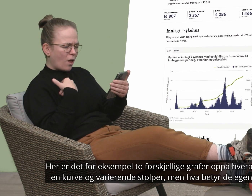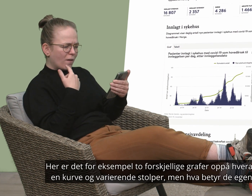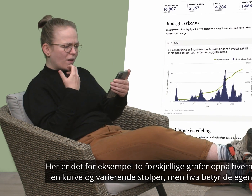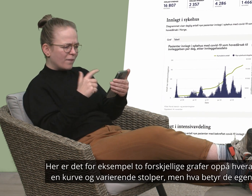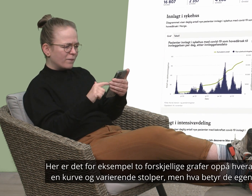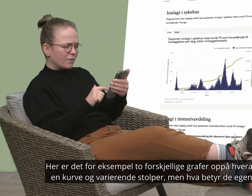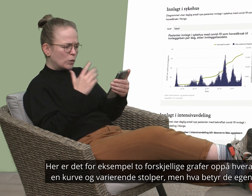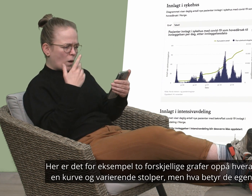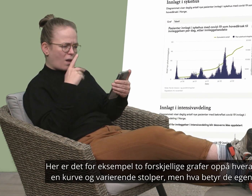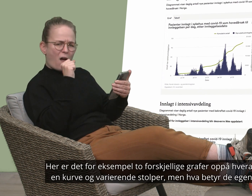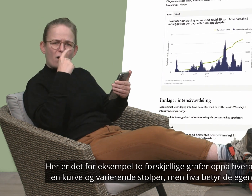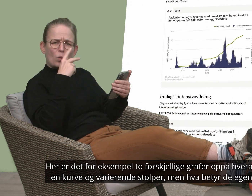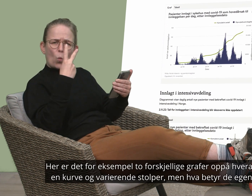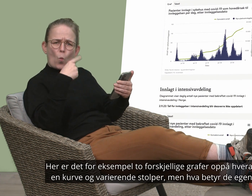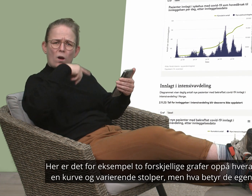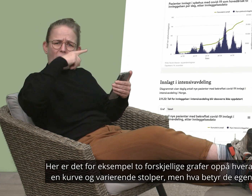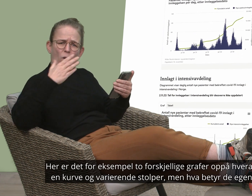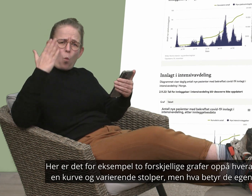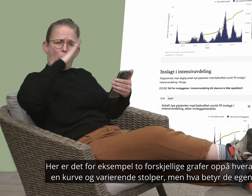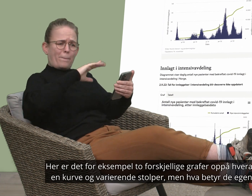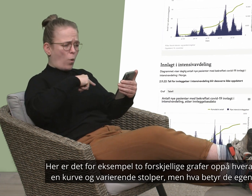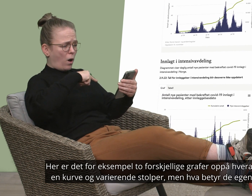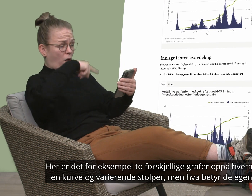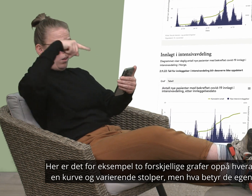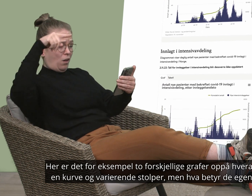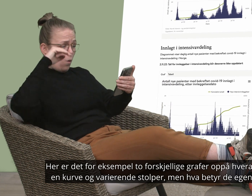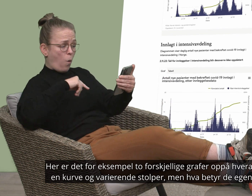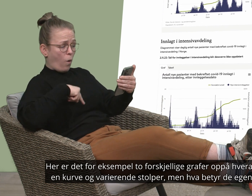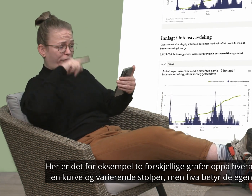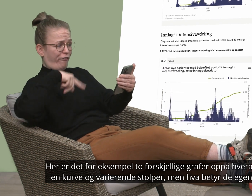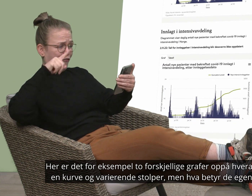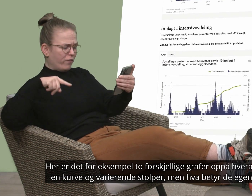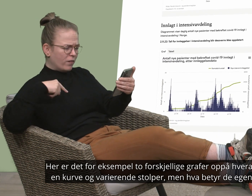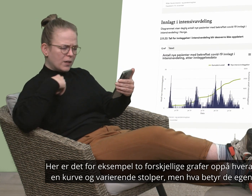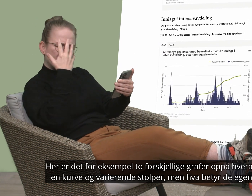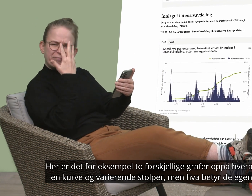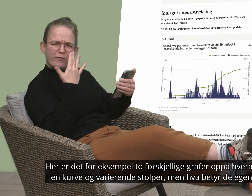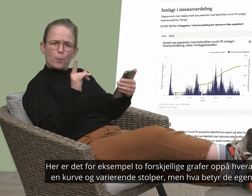Her er det for eksempel to forskjellige grafer oppover hverandre. En kurve og varierende stolpe. Men hva betyr de egentlig?